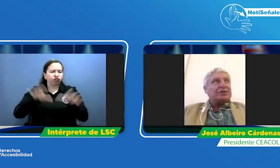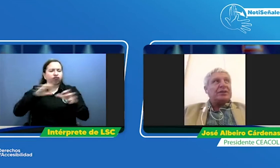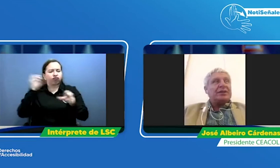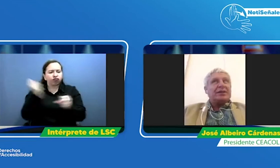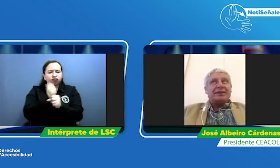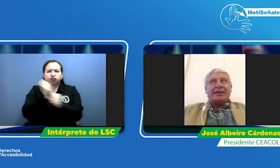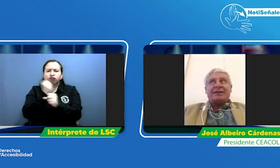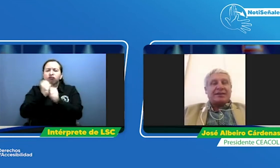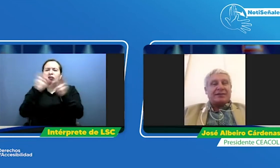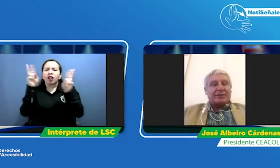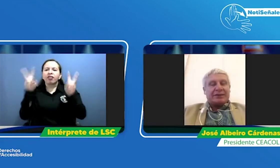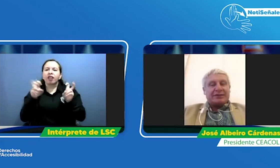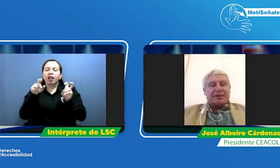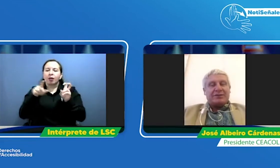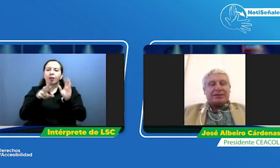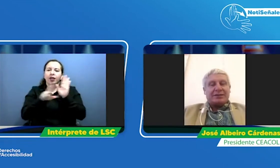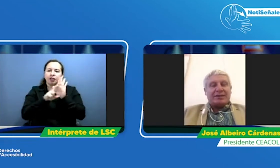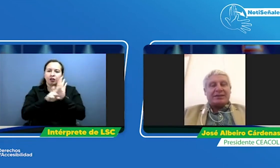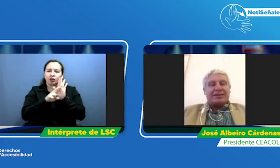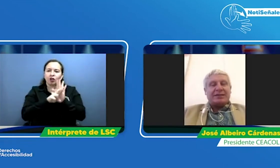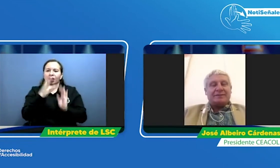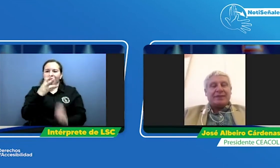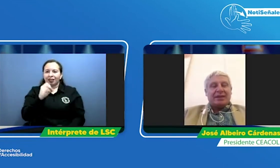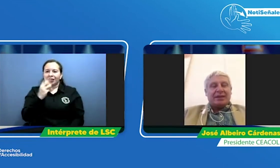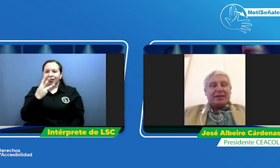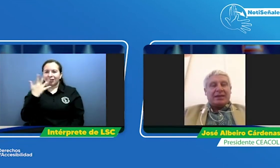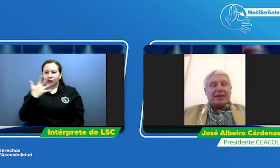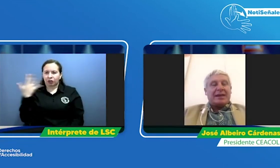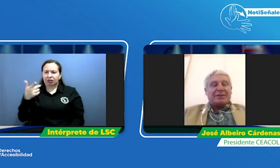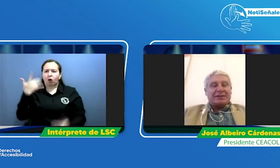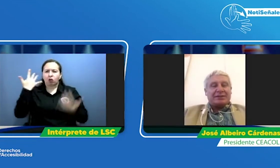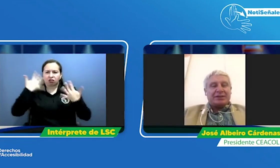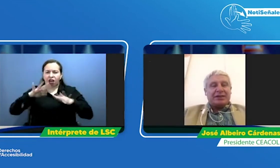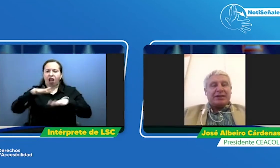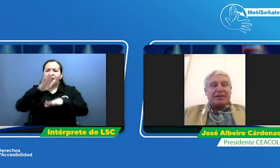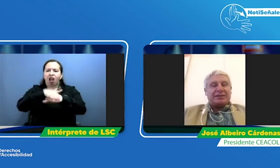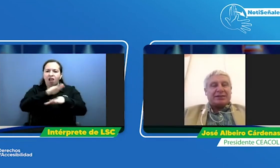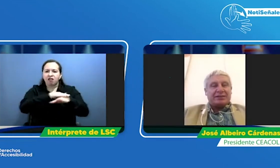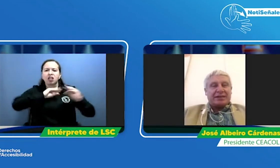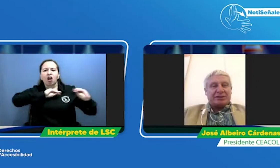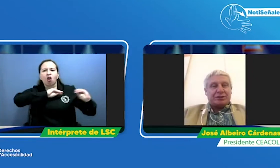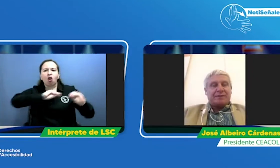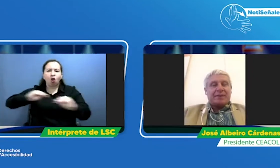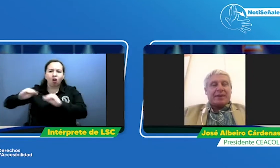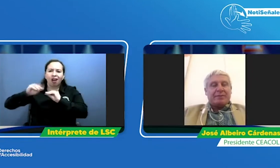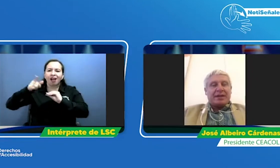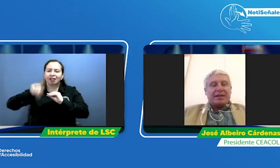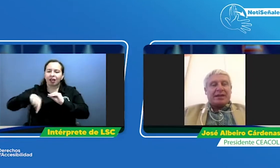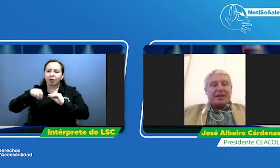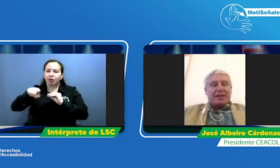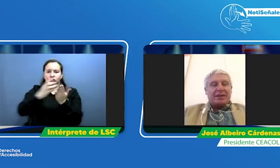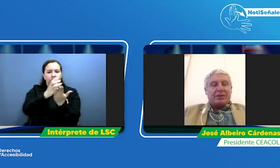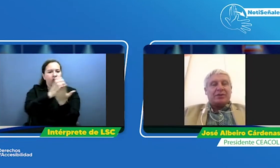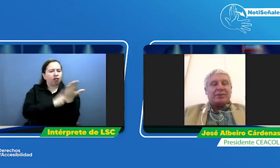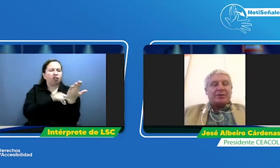treinta tres cincuenta y cinco que establece la capacitación y la certificación para que una persona